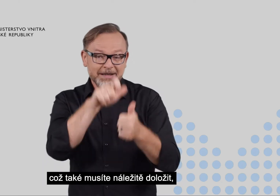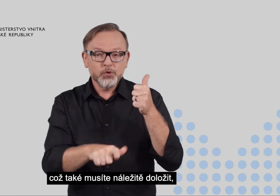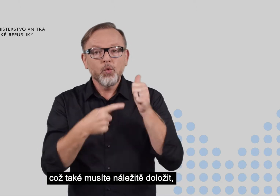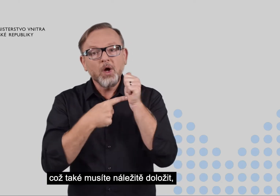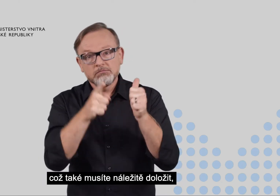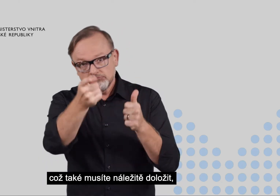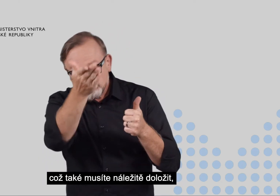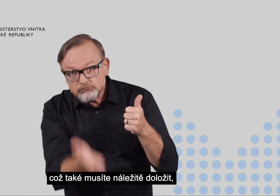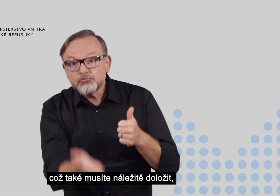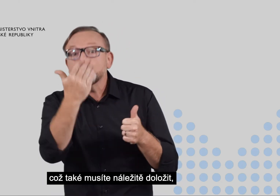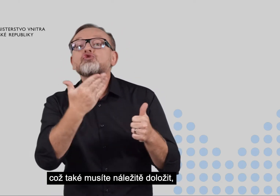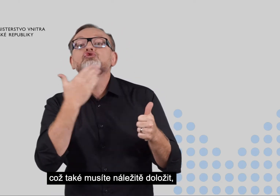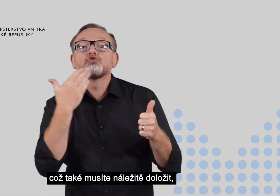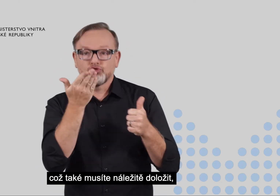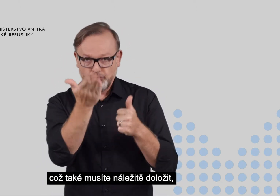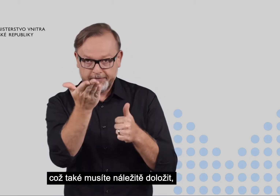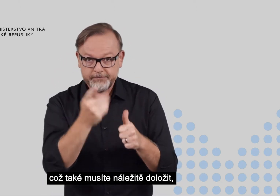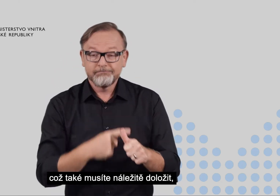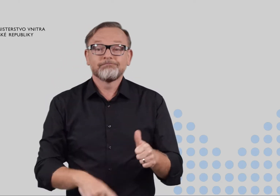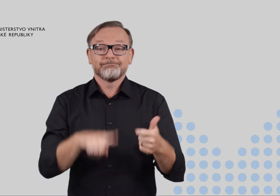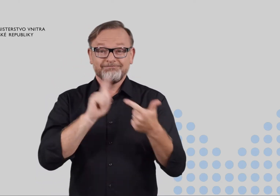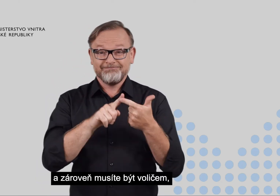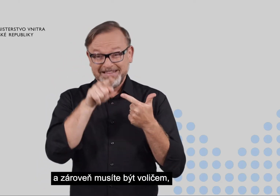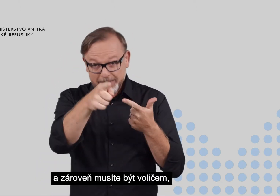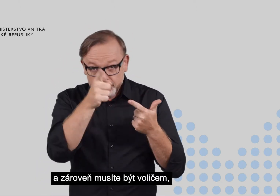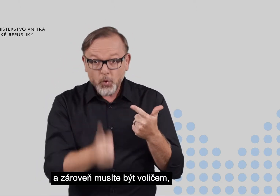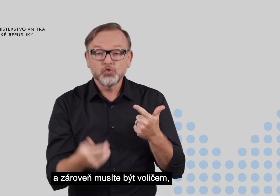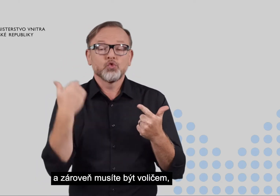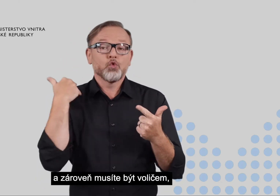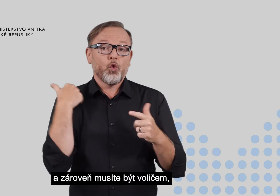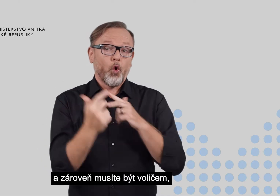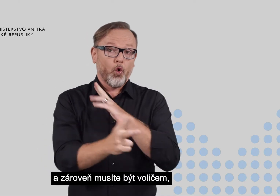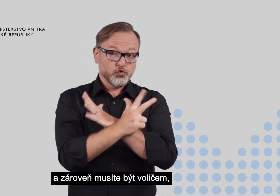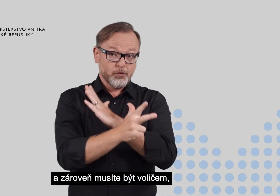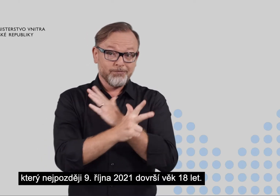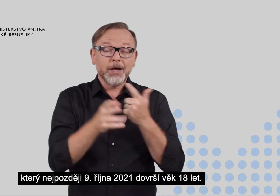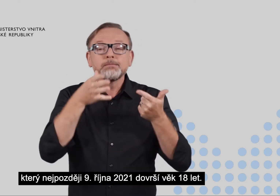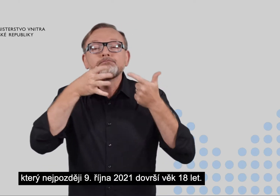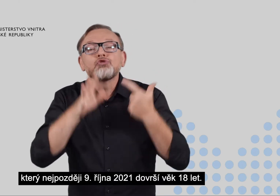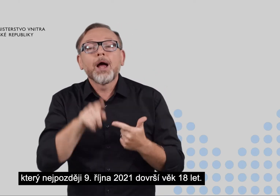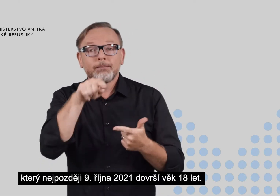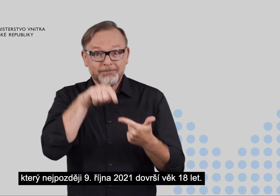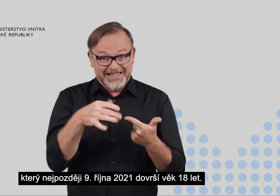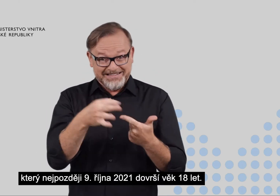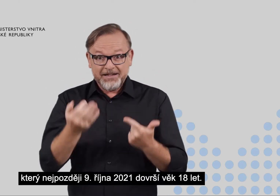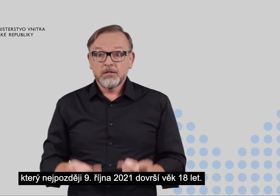musíte náležitě doložit. Také musíte nejpozději 9. října 2021 dovršit věk 18 let.